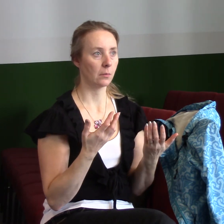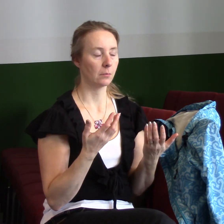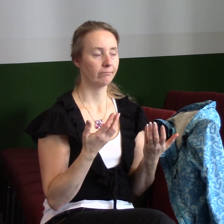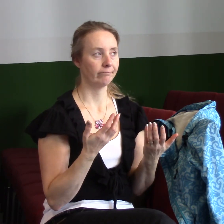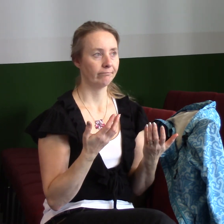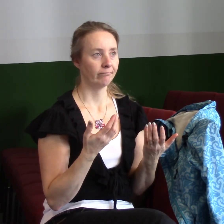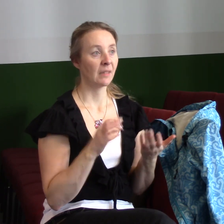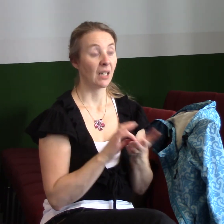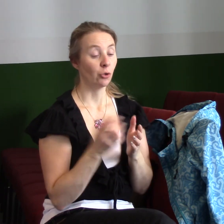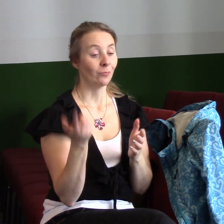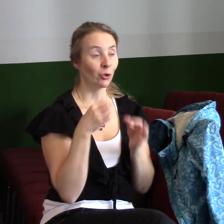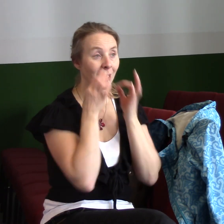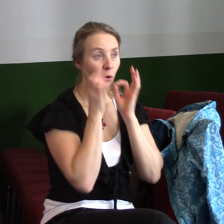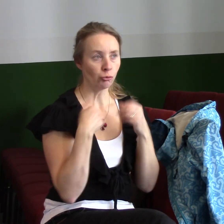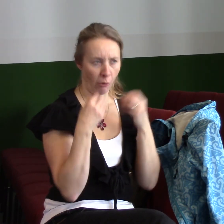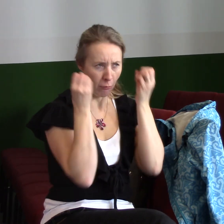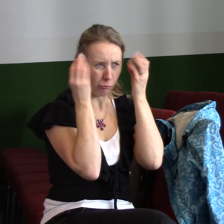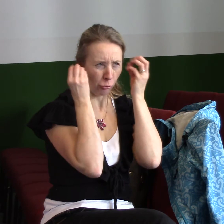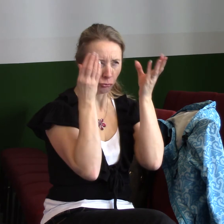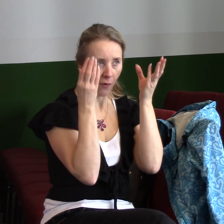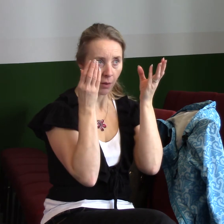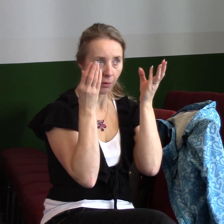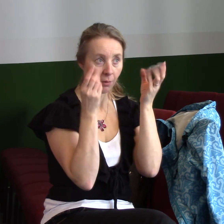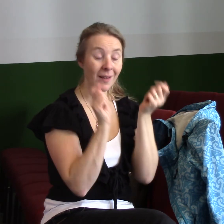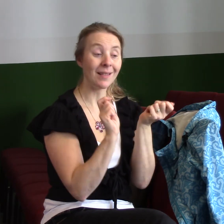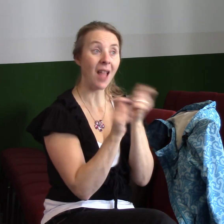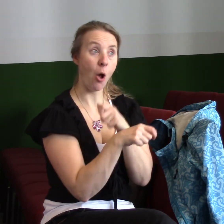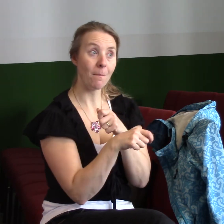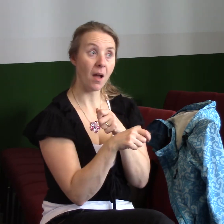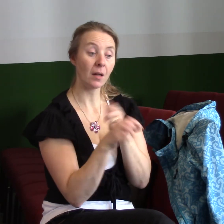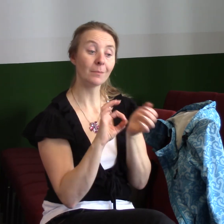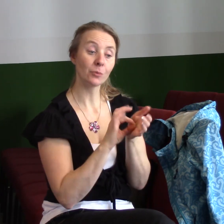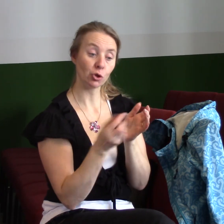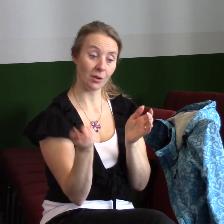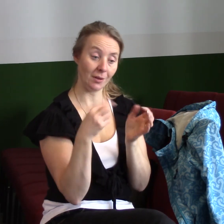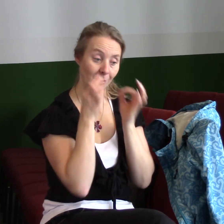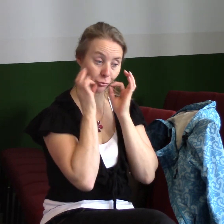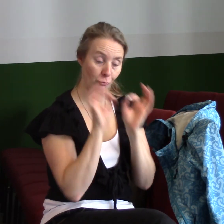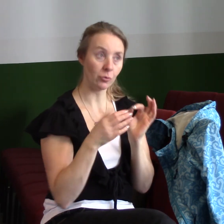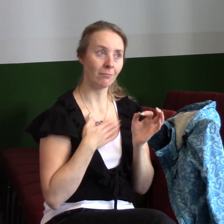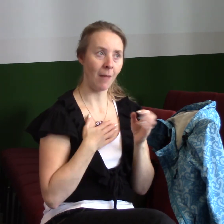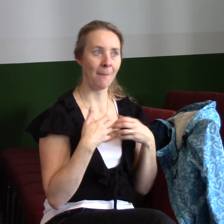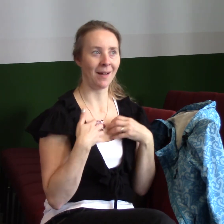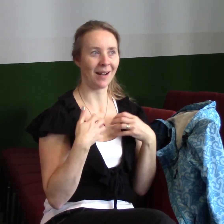To je logika Bible. To já jsem si nevymyslel. Víte, moje zkušenost s Ježíšem v té cese taková je,